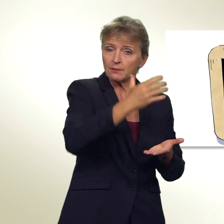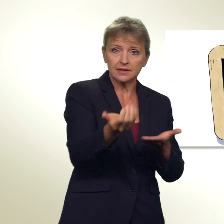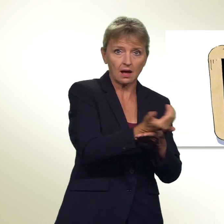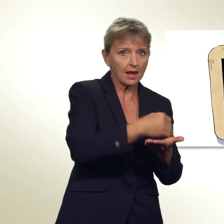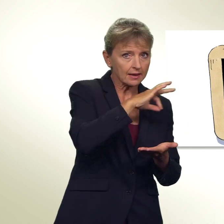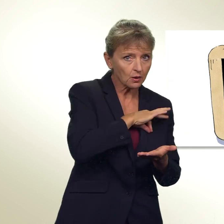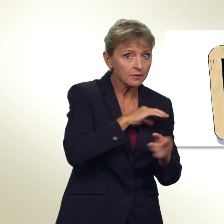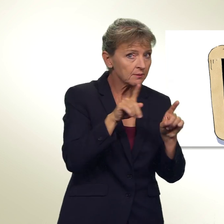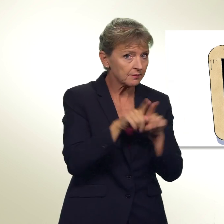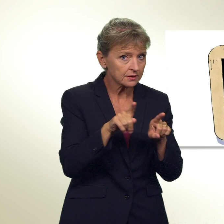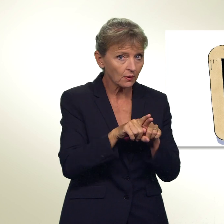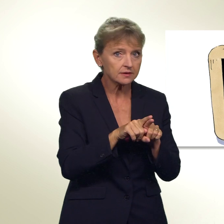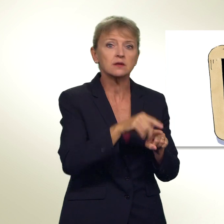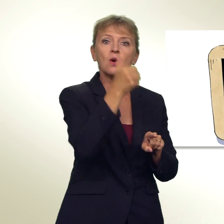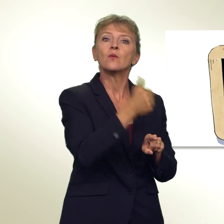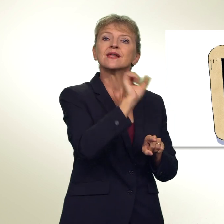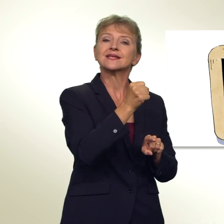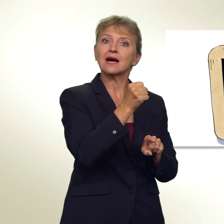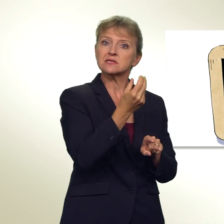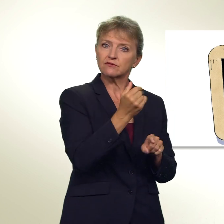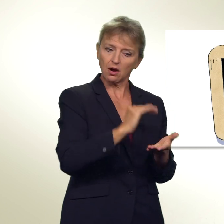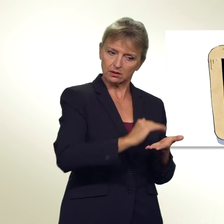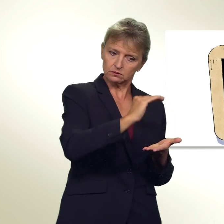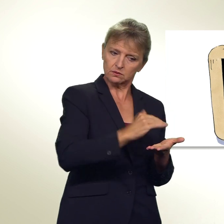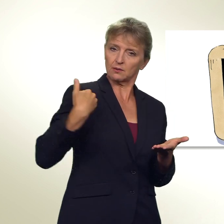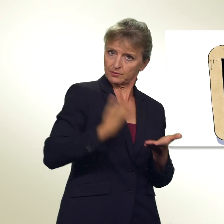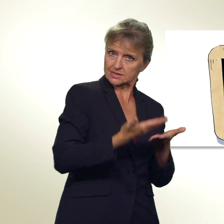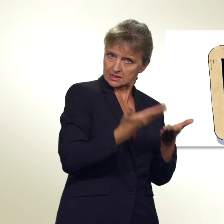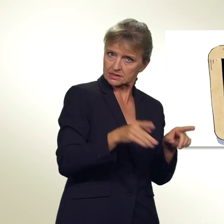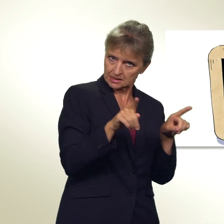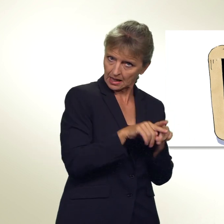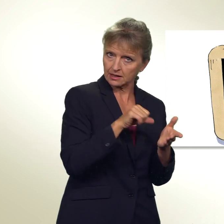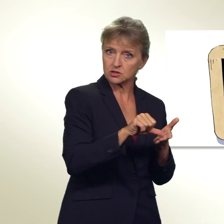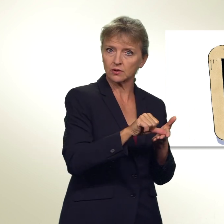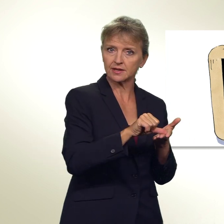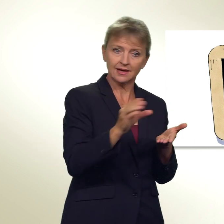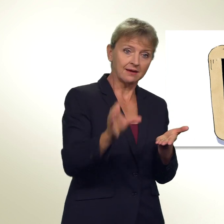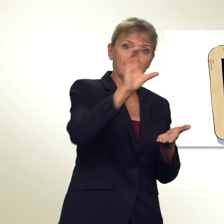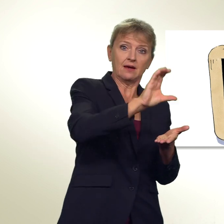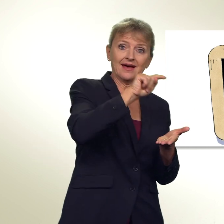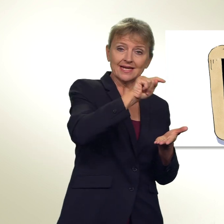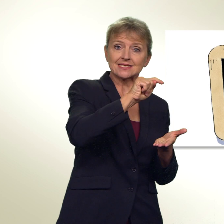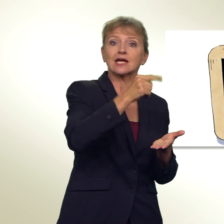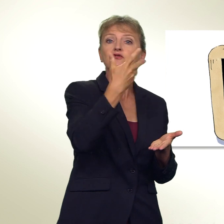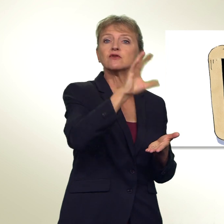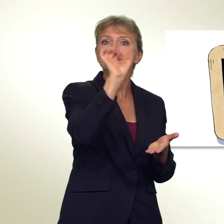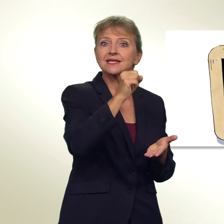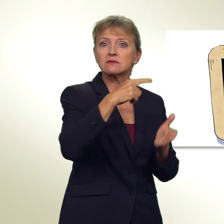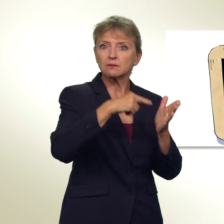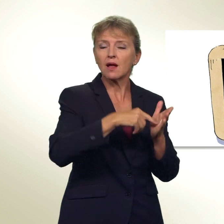bedeuten, 100'000 Franken würden wie bisher versteuert. Die restlichen 50'000 Franken würden mit dem Faktor 1,5